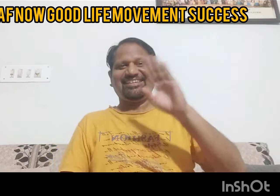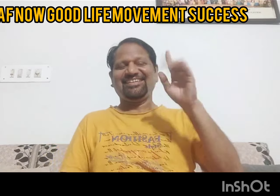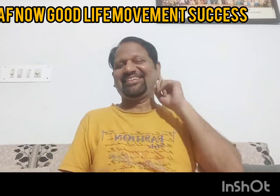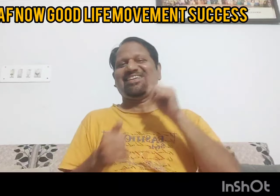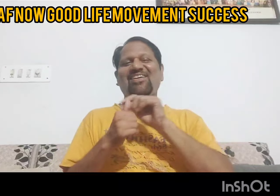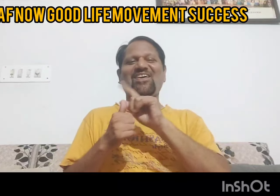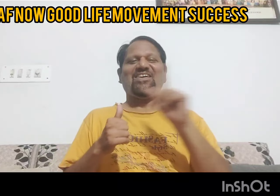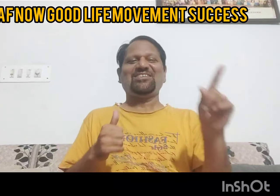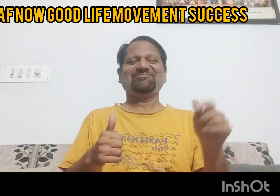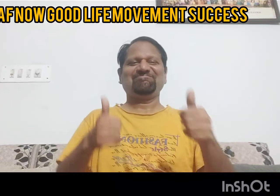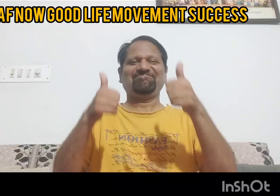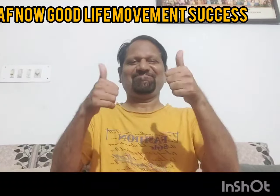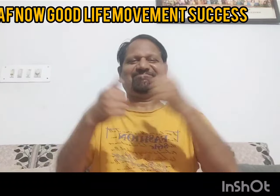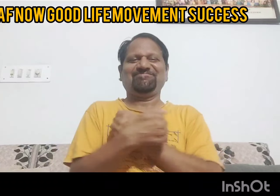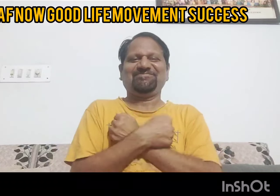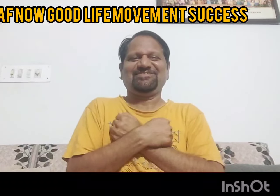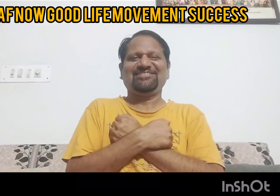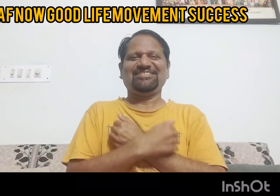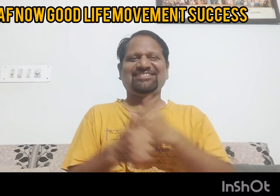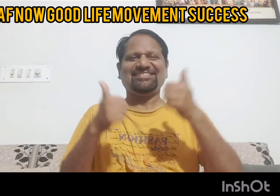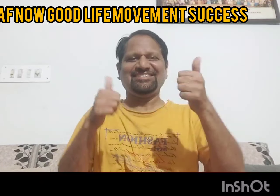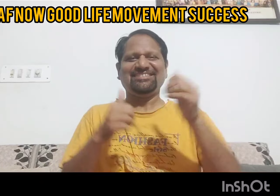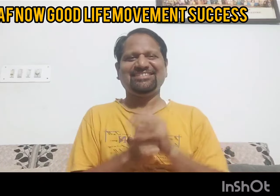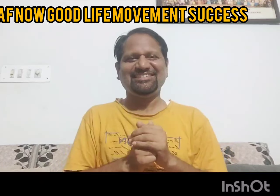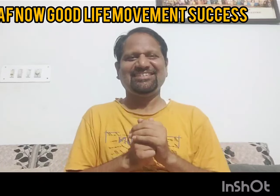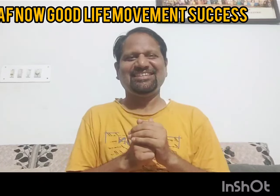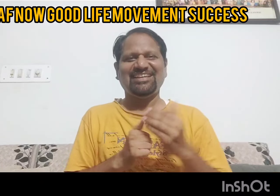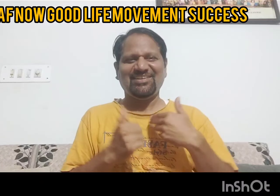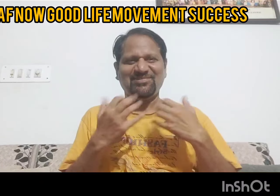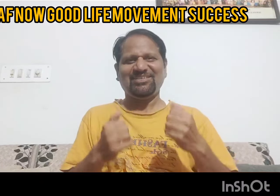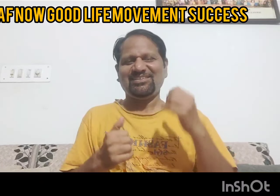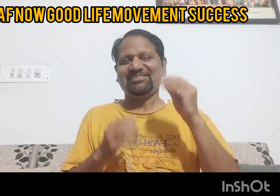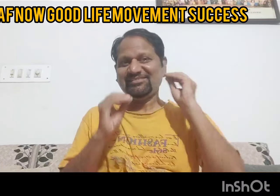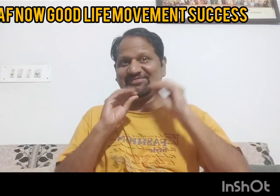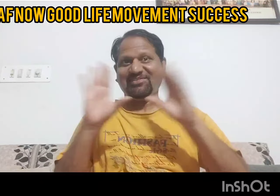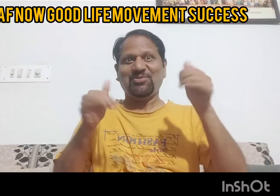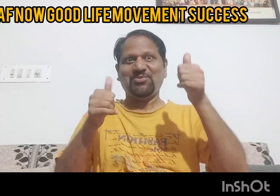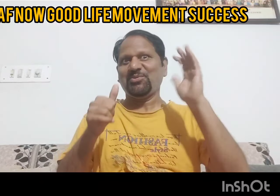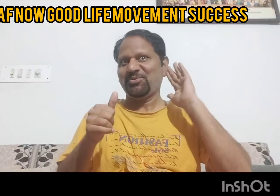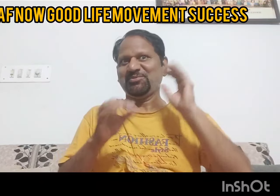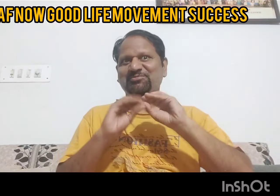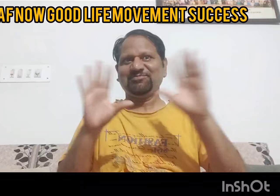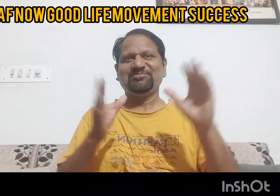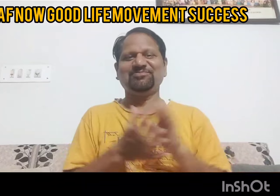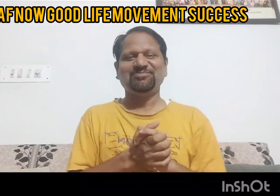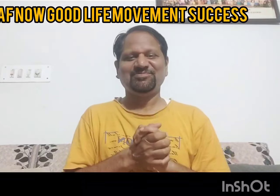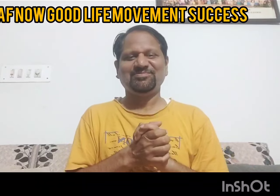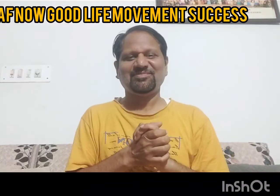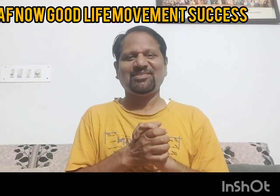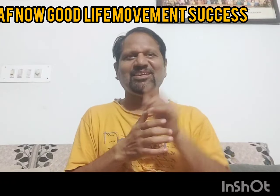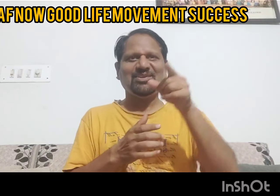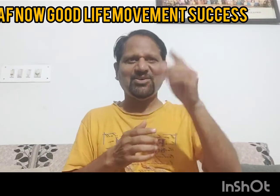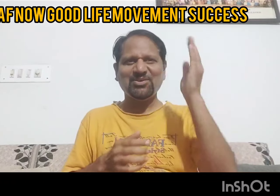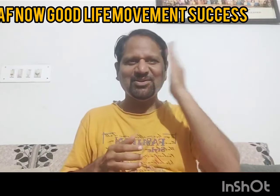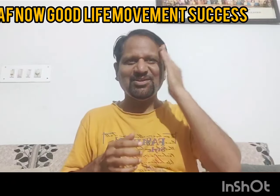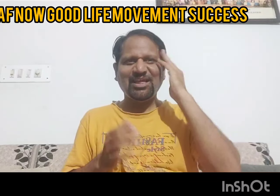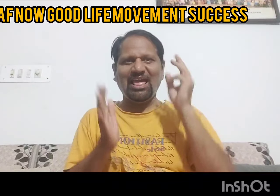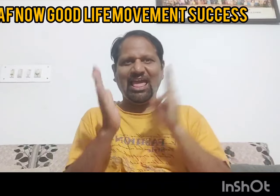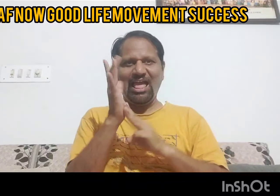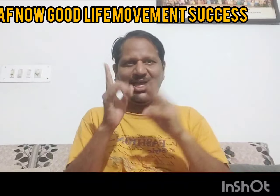हेलो एब्रिवान, सभी मुख बदेर और दिव्यांग जनों को मेरा नमस्कार आप सबको एक शुब समाचार बताने जा रहा